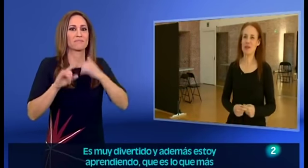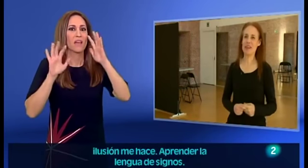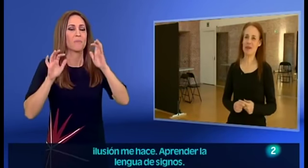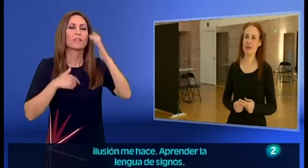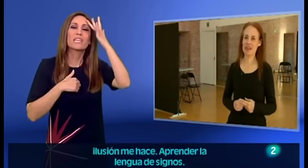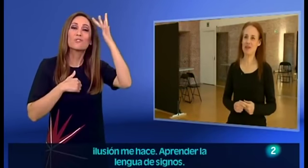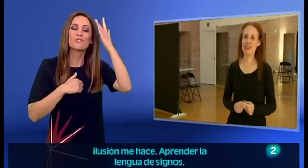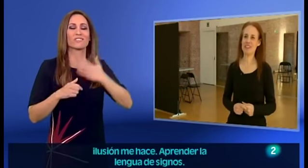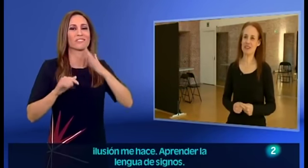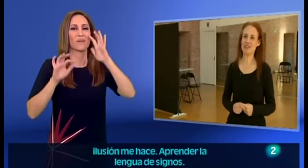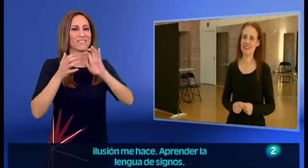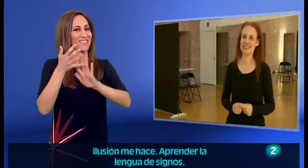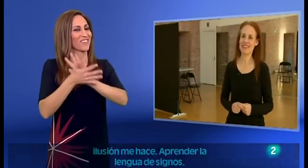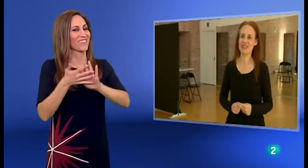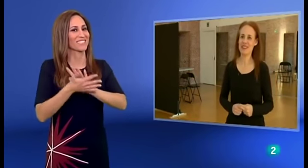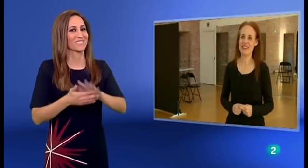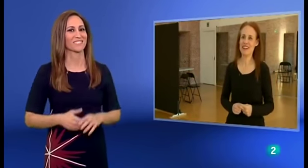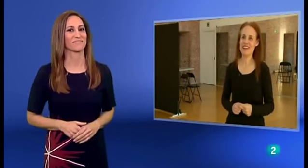ilusión me hace, aprender la lengua de signos.